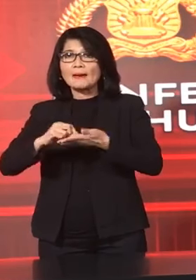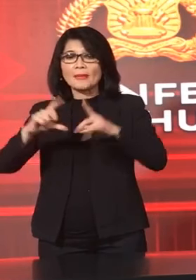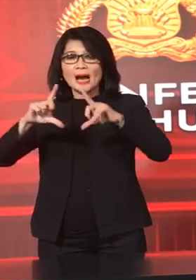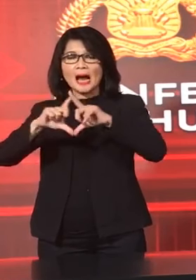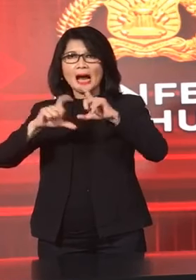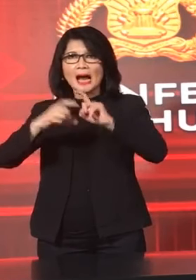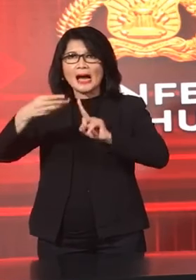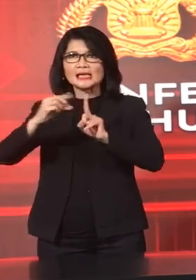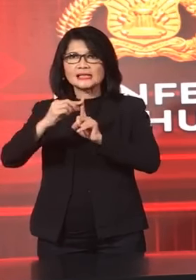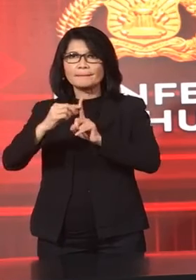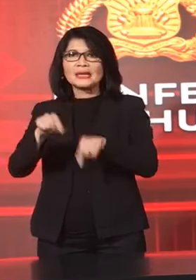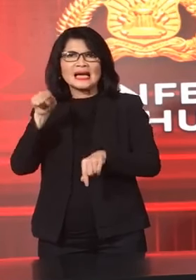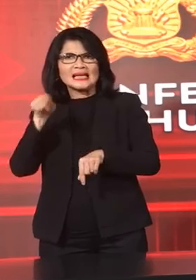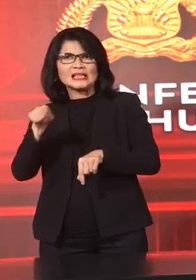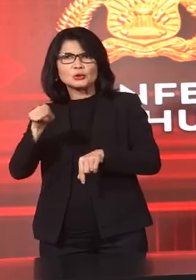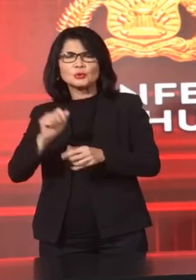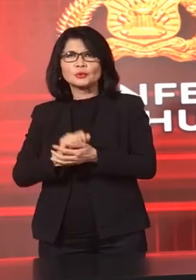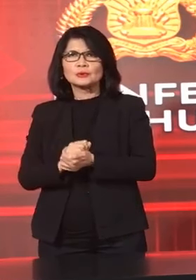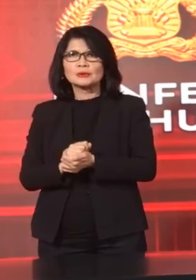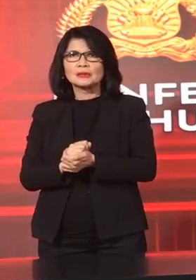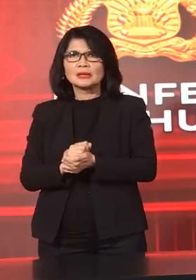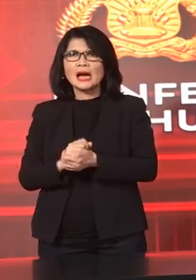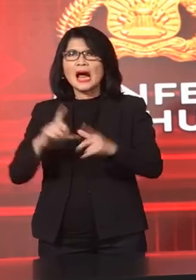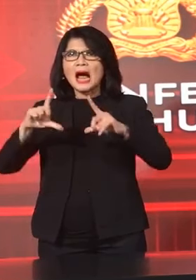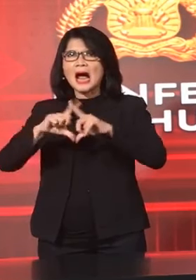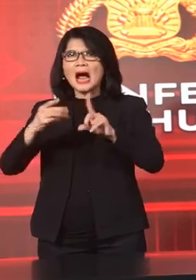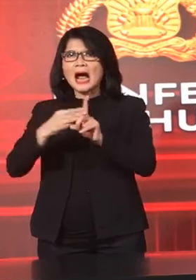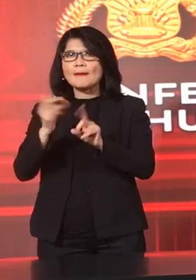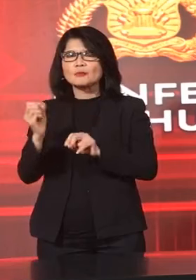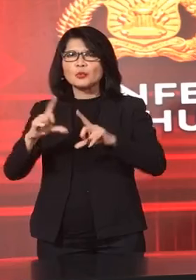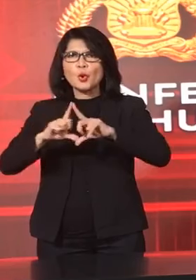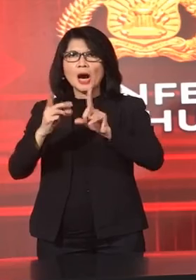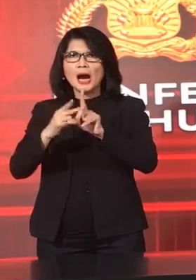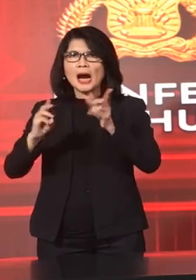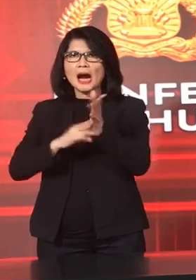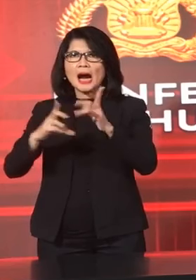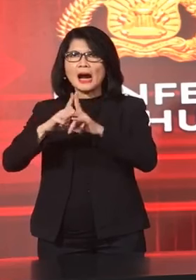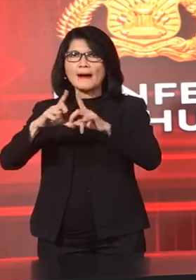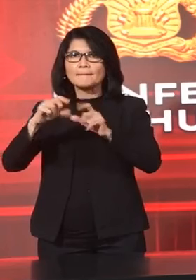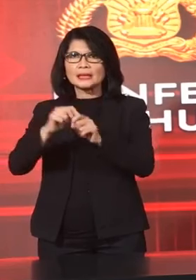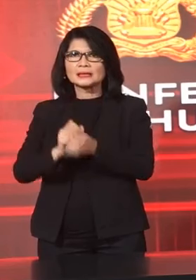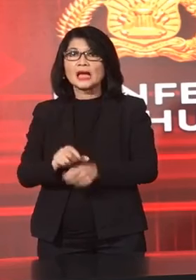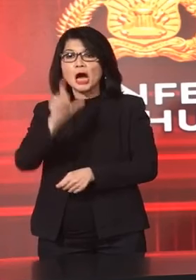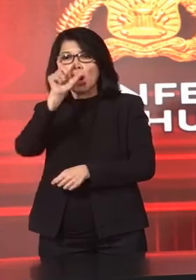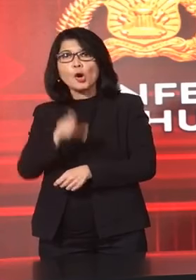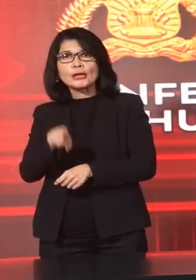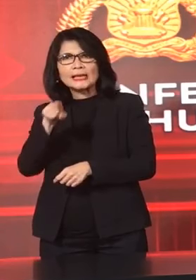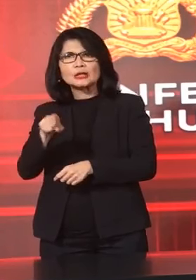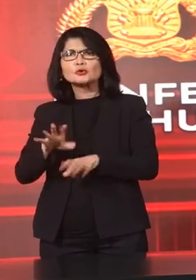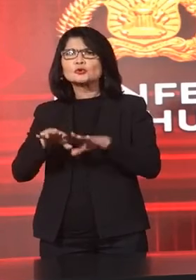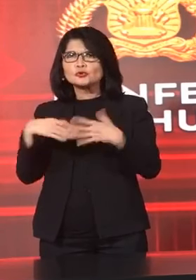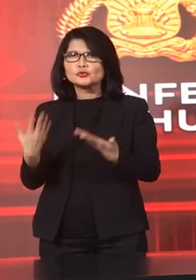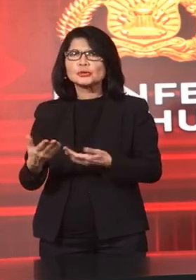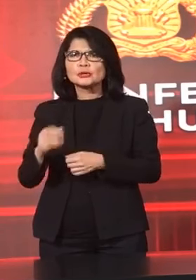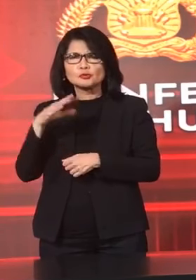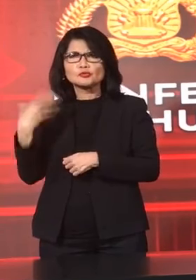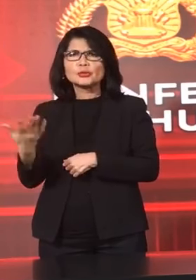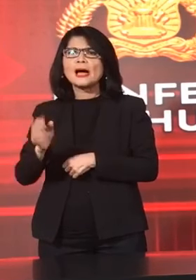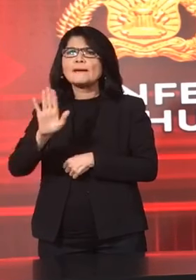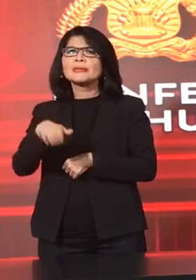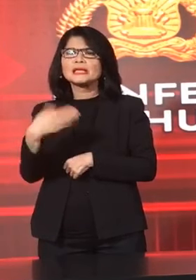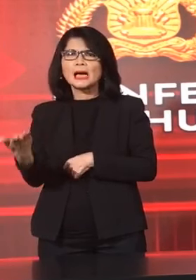Ahmad Setiawan Alias Abu Ahmad Dan Yang Bersangkutan Telah Meninggal Dunia